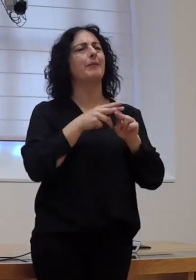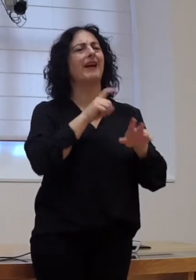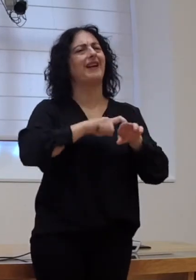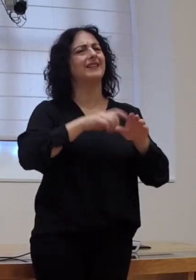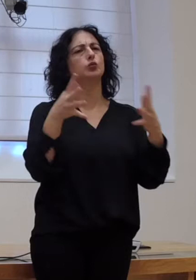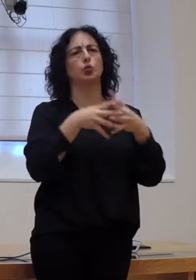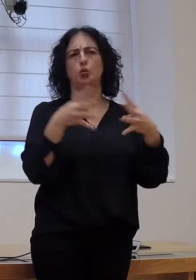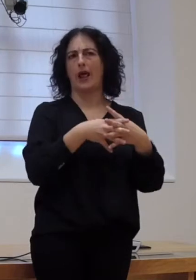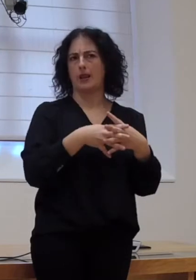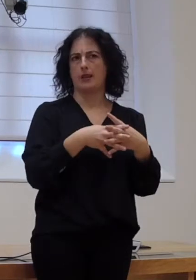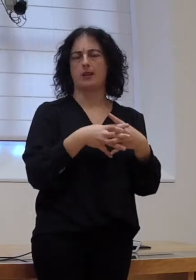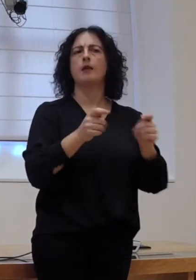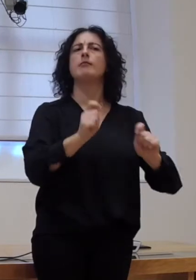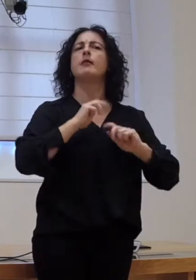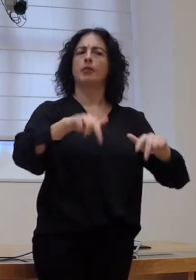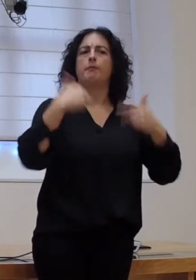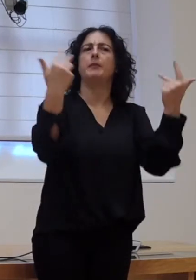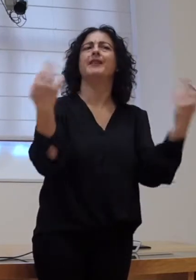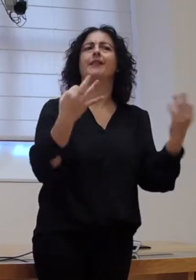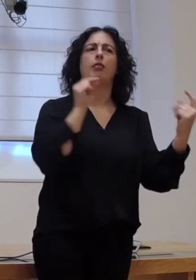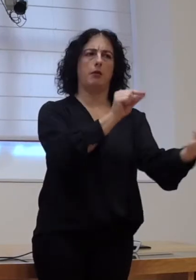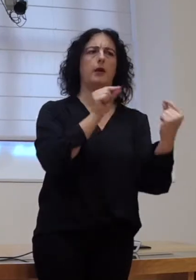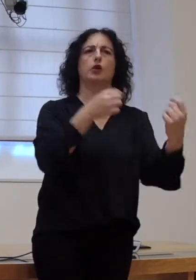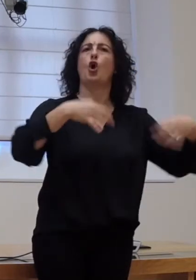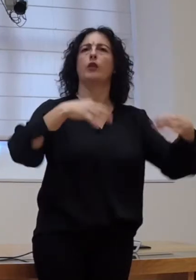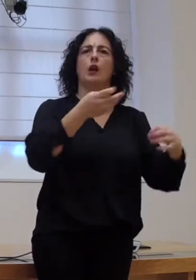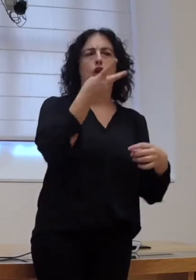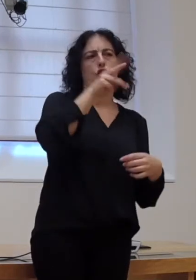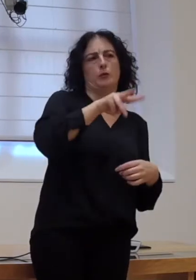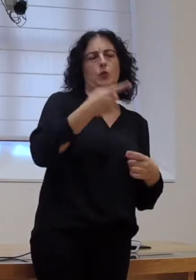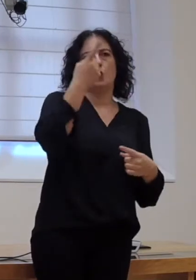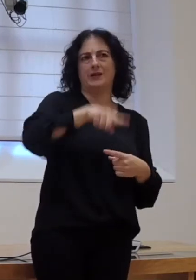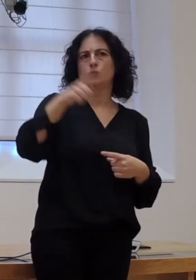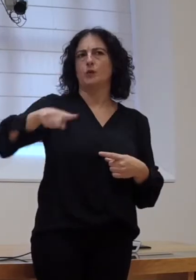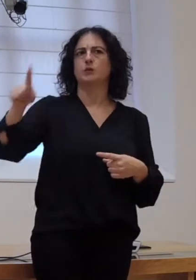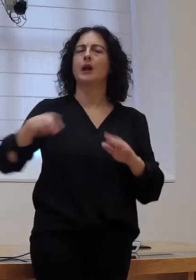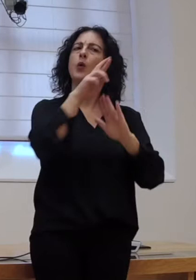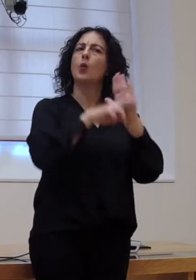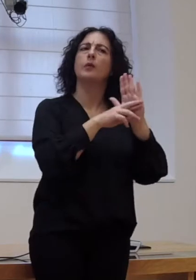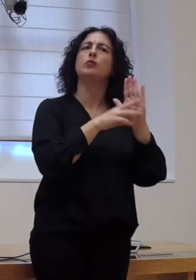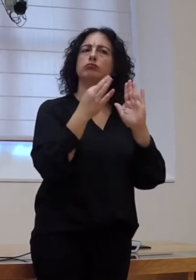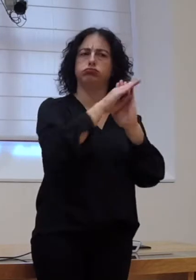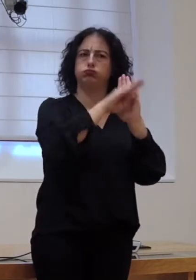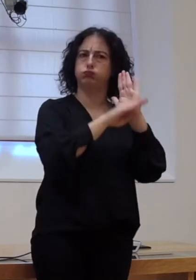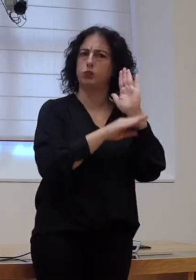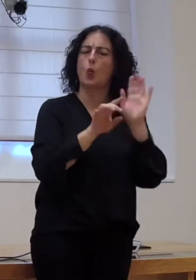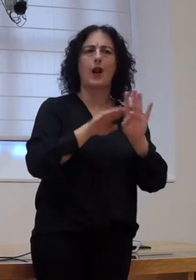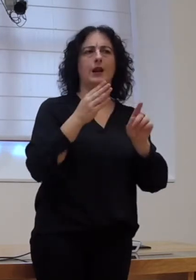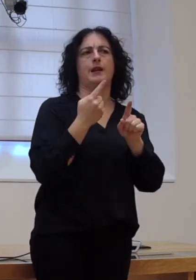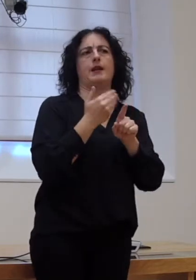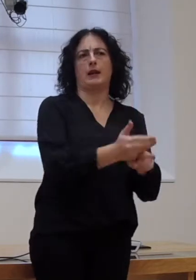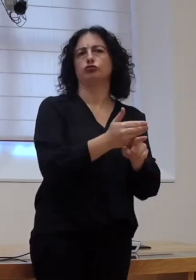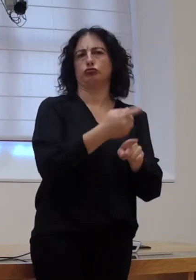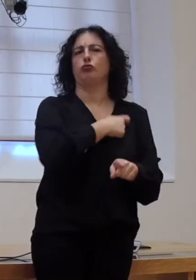que nos permita debater de forma ordinária dúas veces ao mes con un regulamento pautado igual que unho resto das comisións o